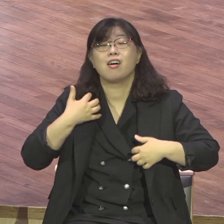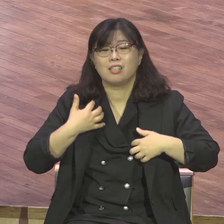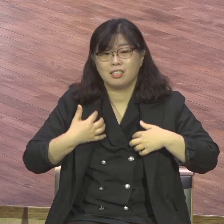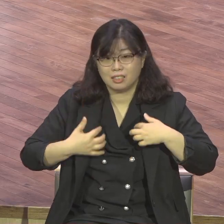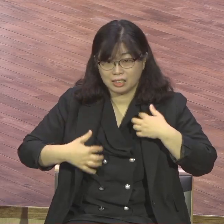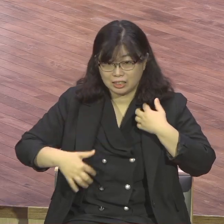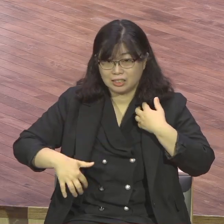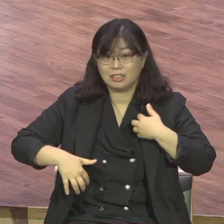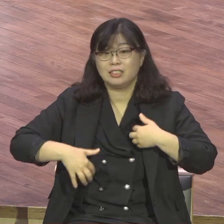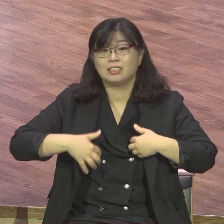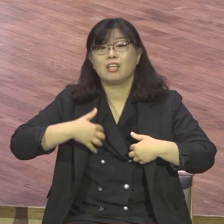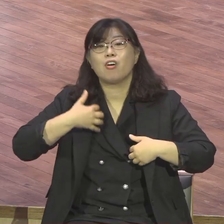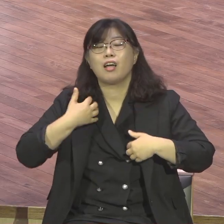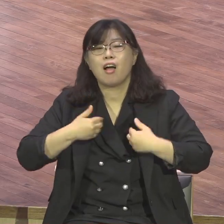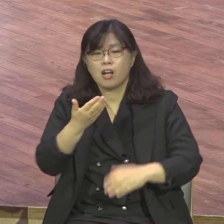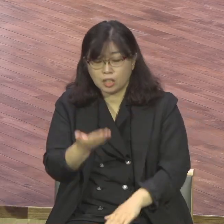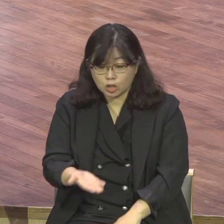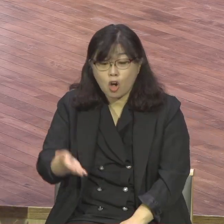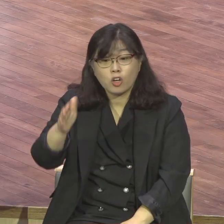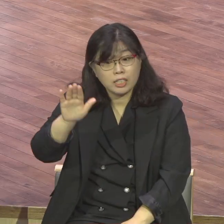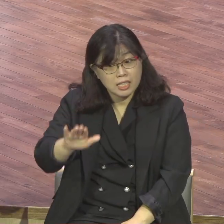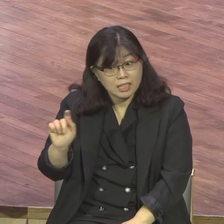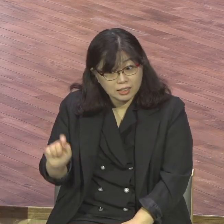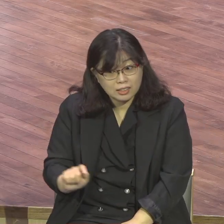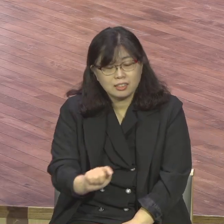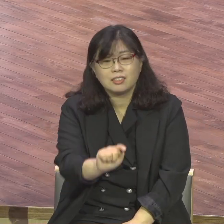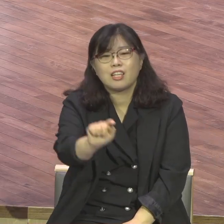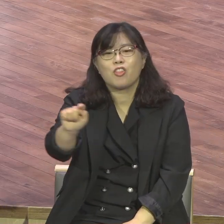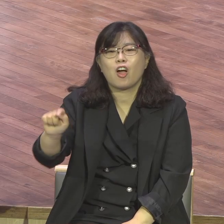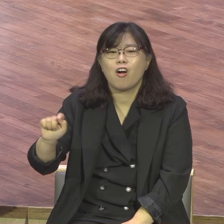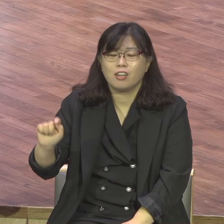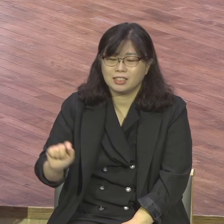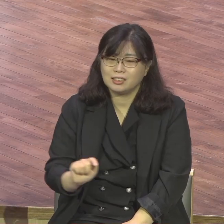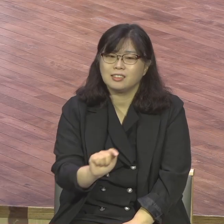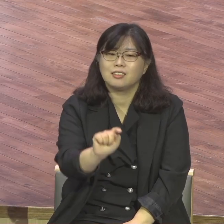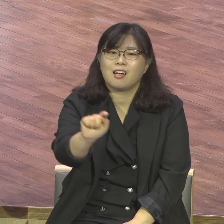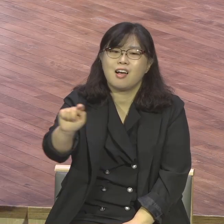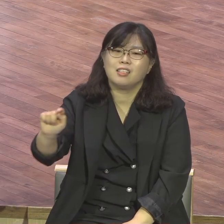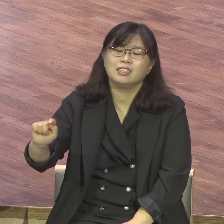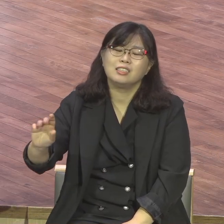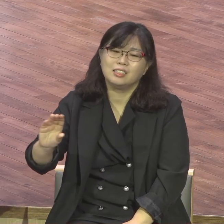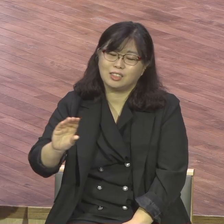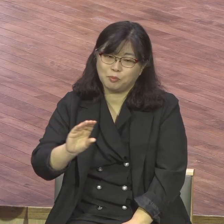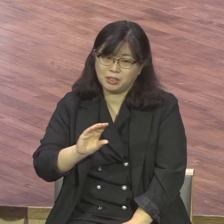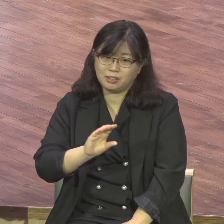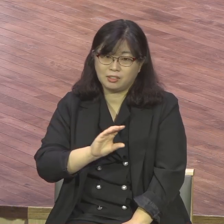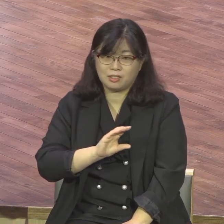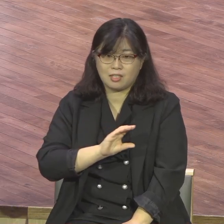그대가 너의 이름, 너희의 이름이